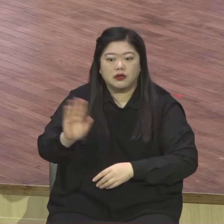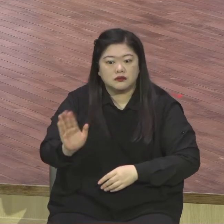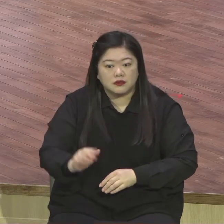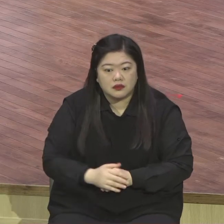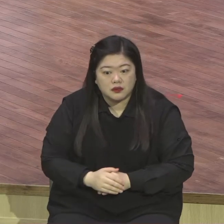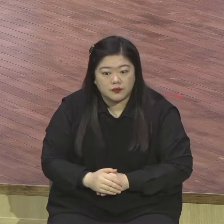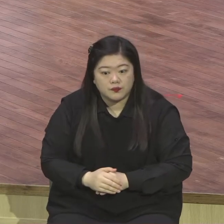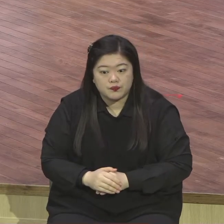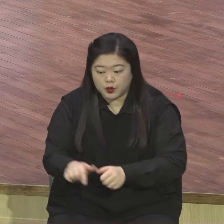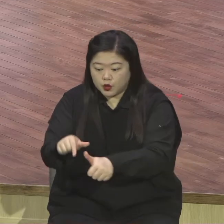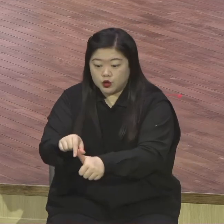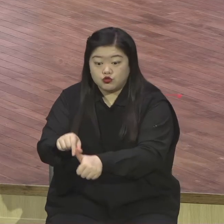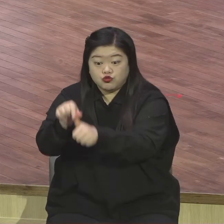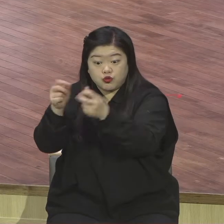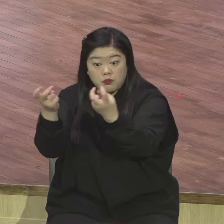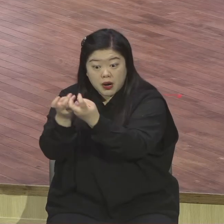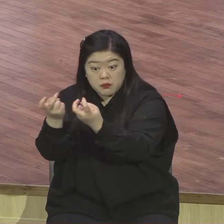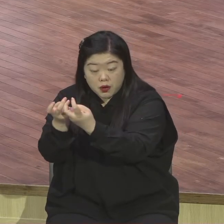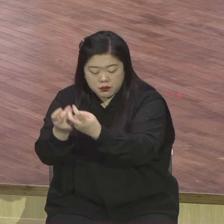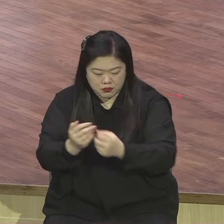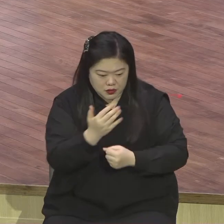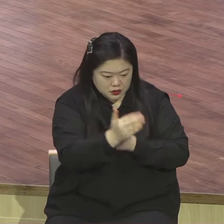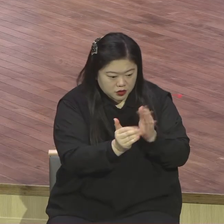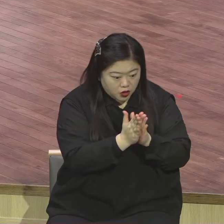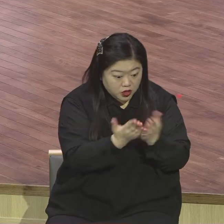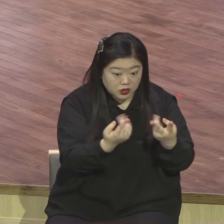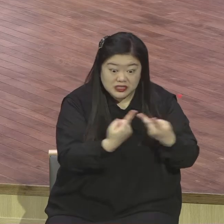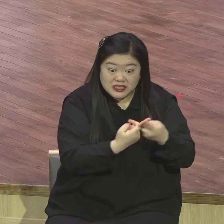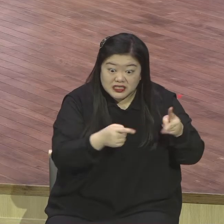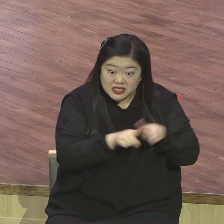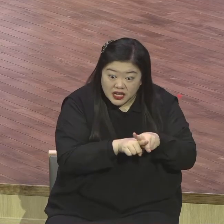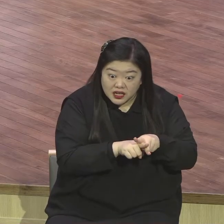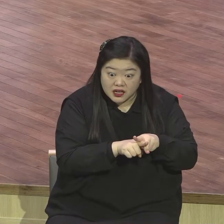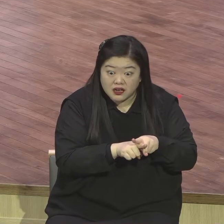도저히 이해 안 되는 걸 믿으면 구원을 얻으리라. 믿어야 된다는 얘기예요.